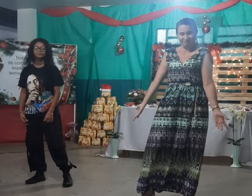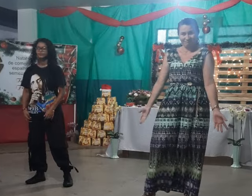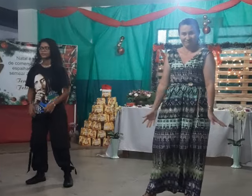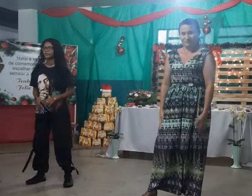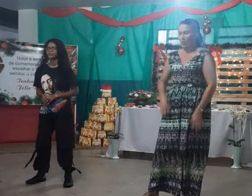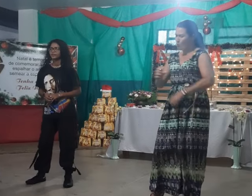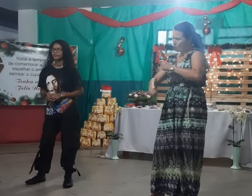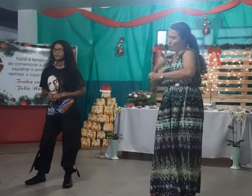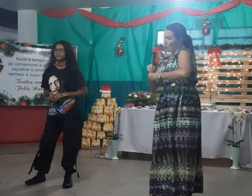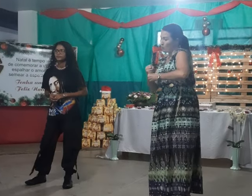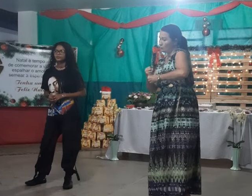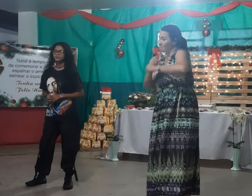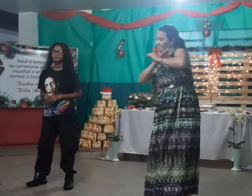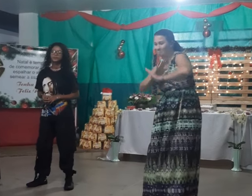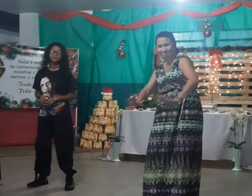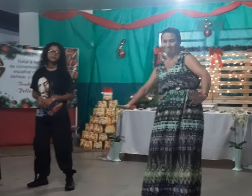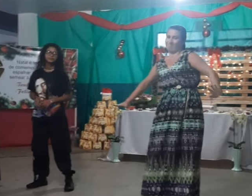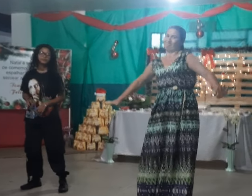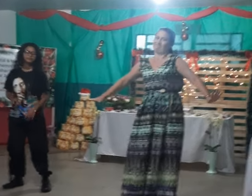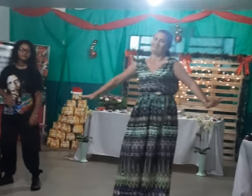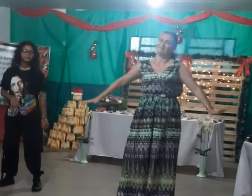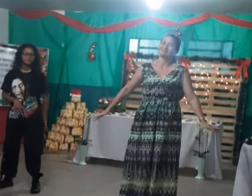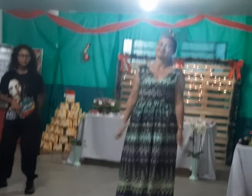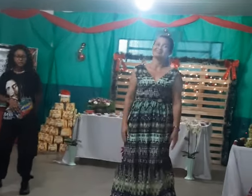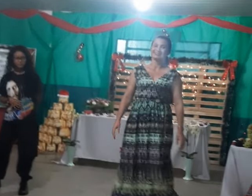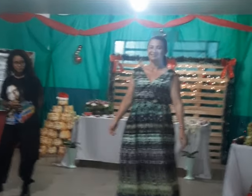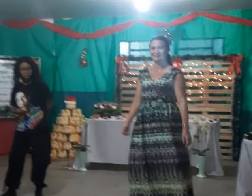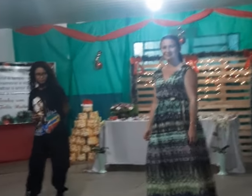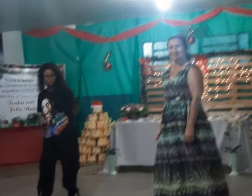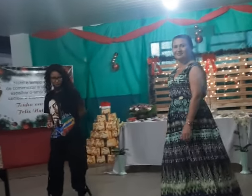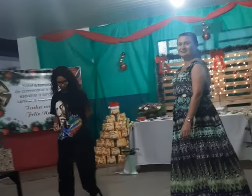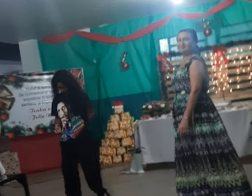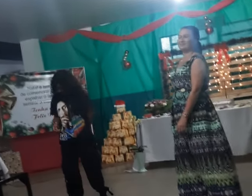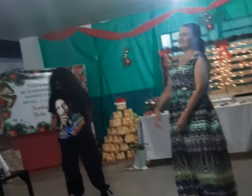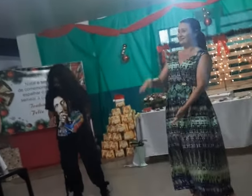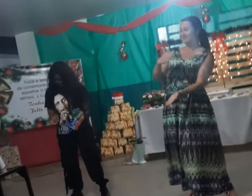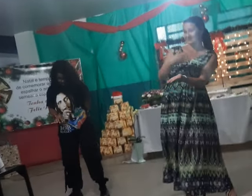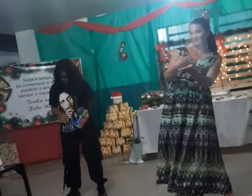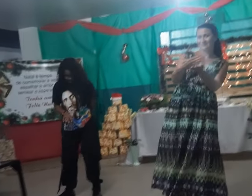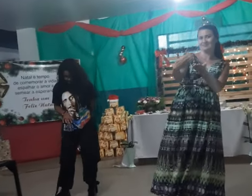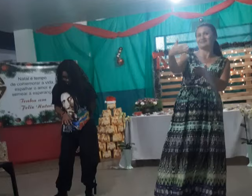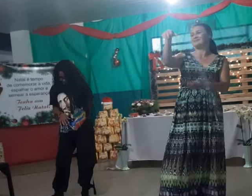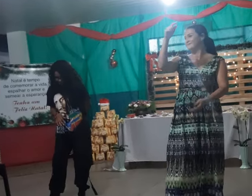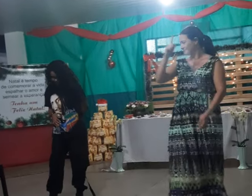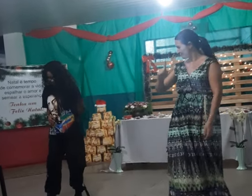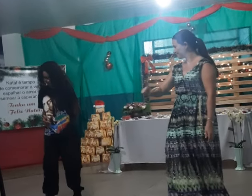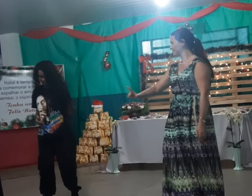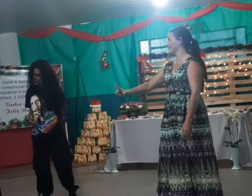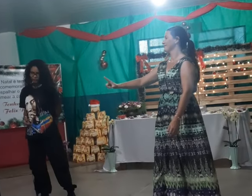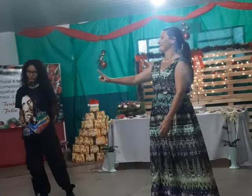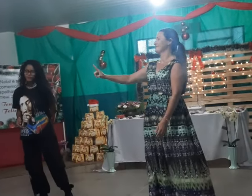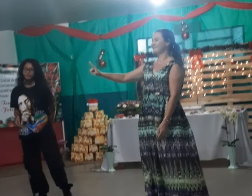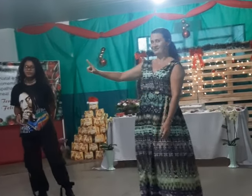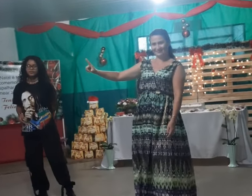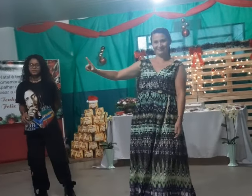o ano terminar, e nasce outra vez,